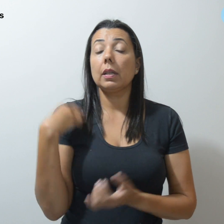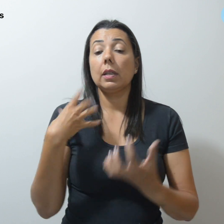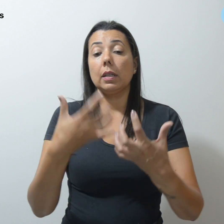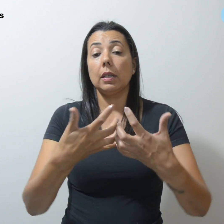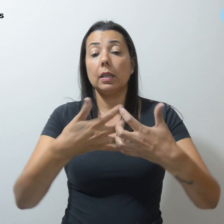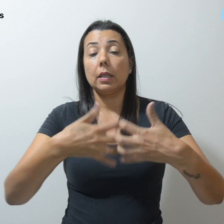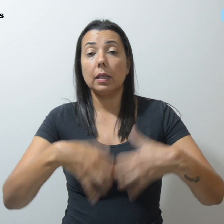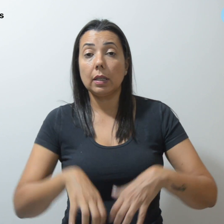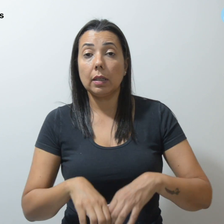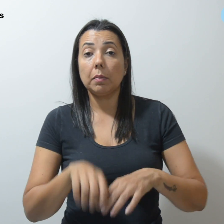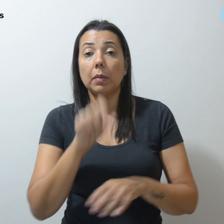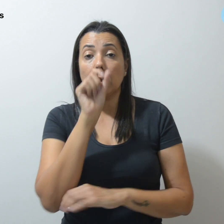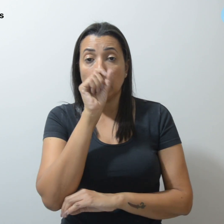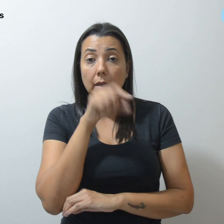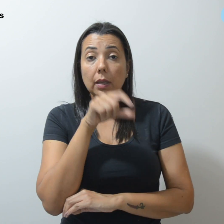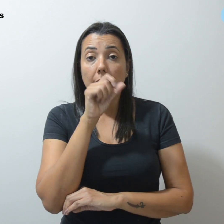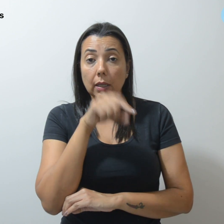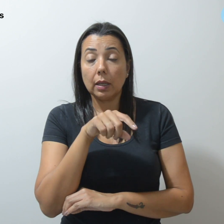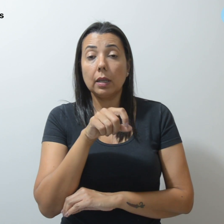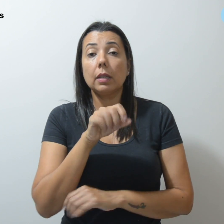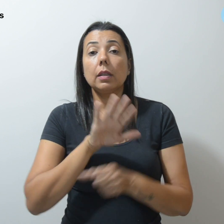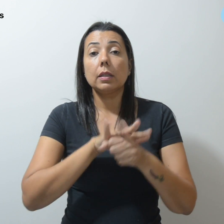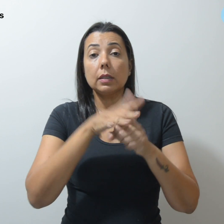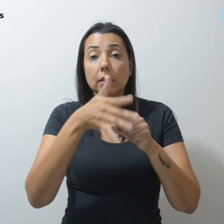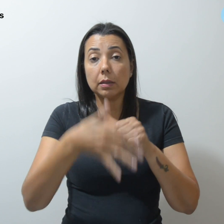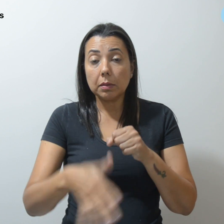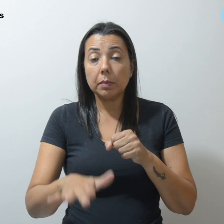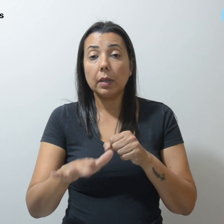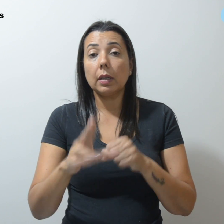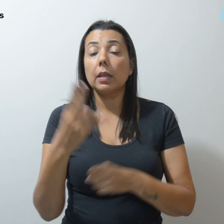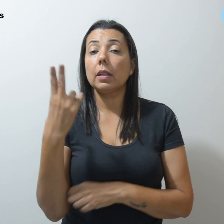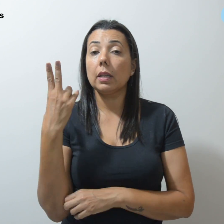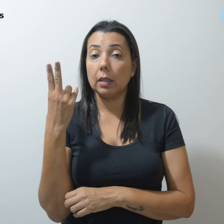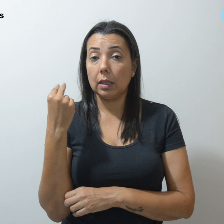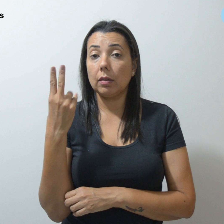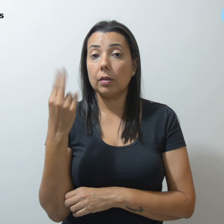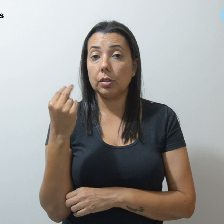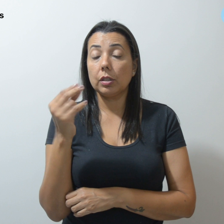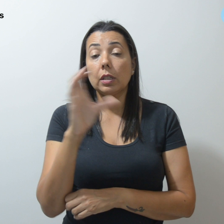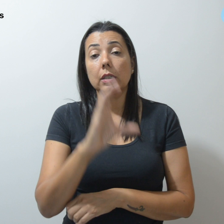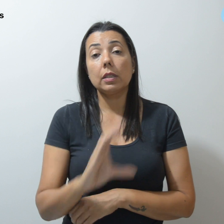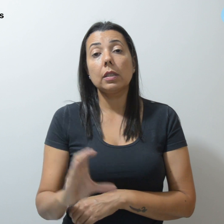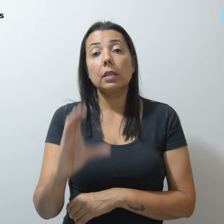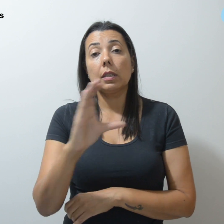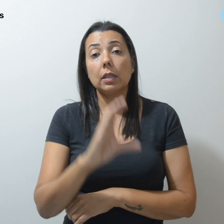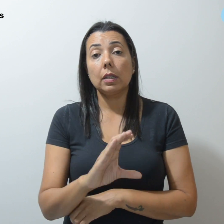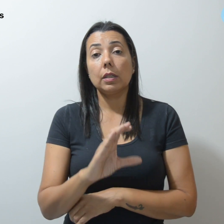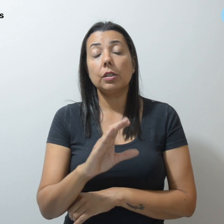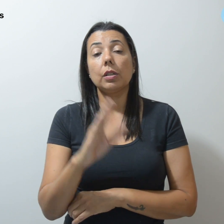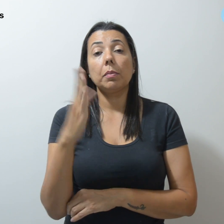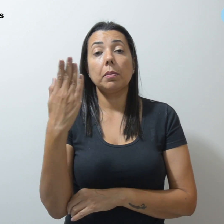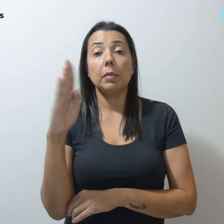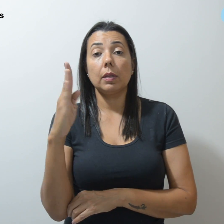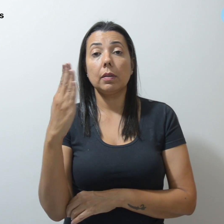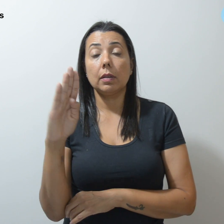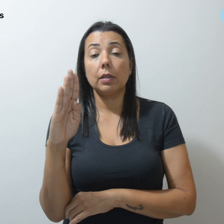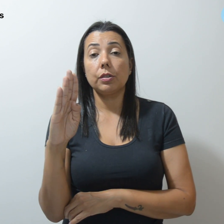Recanto das Emas, Samambaia, Taguatinga, Ceilândia, Braslândia, Formosa